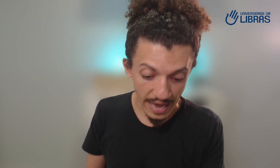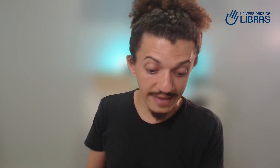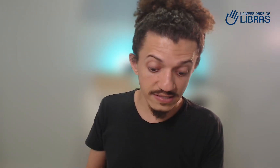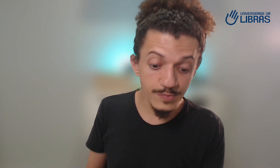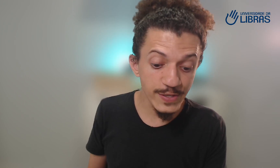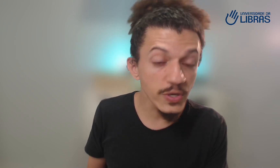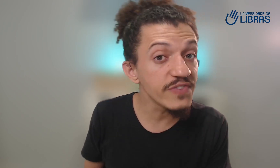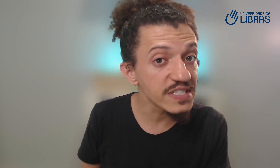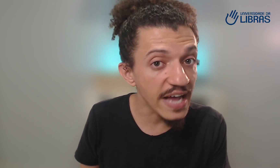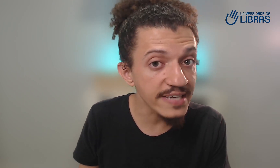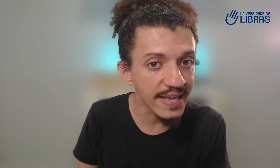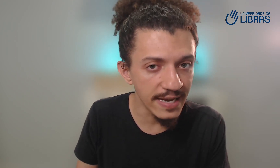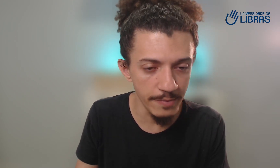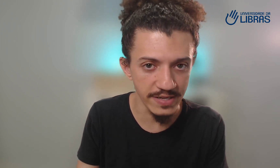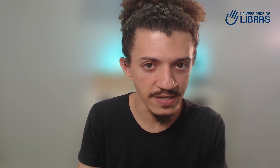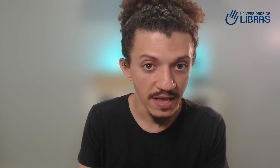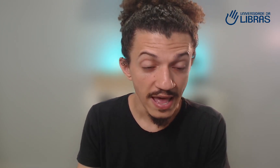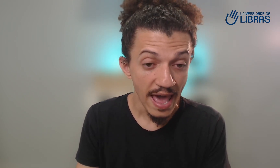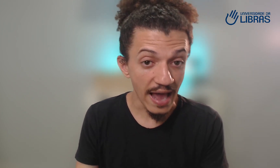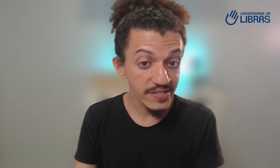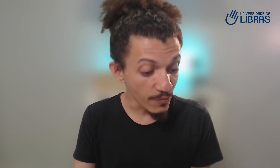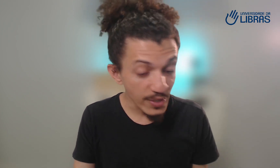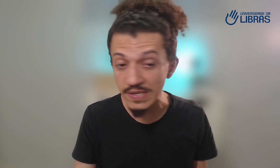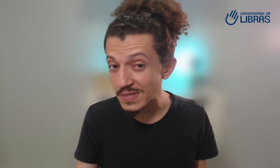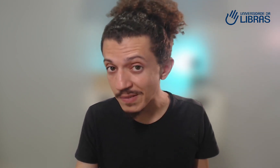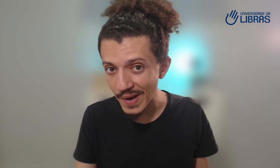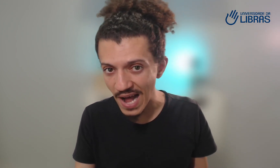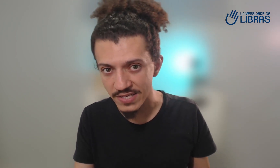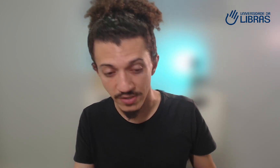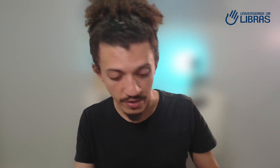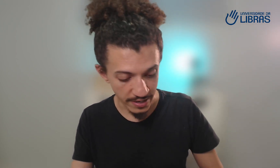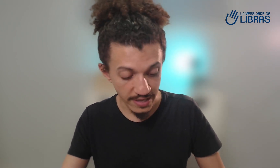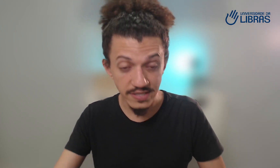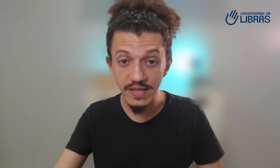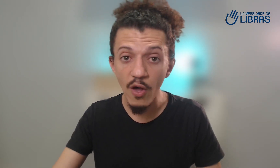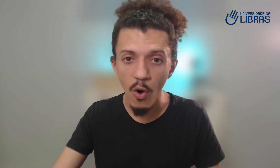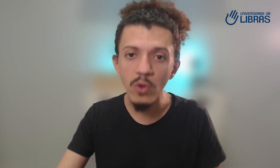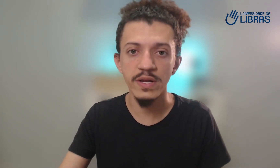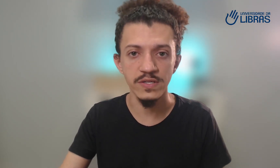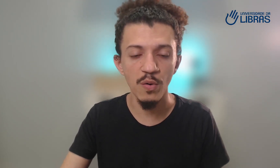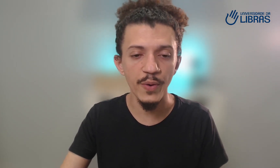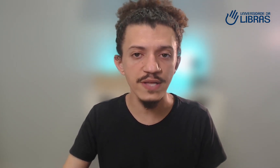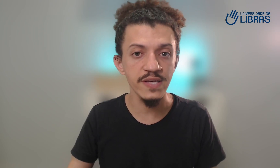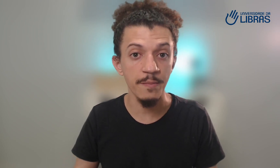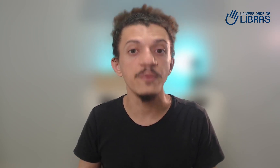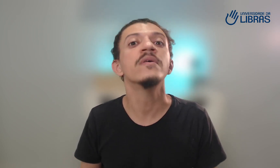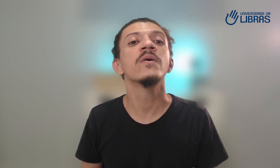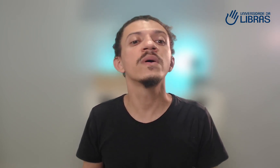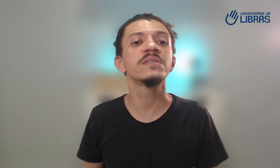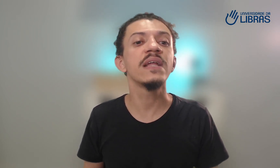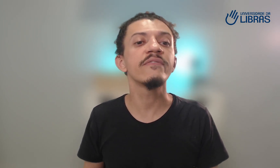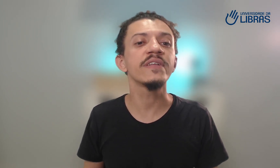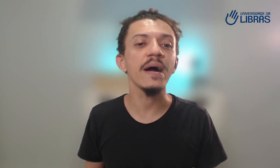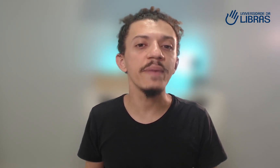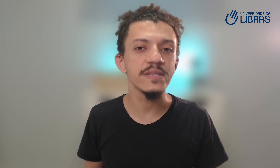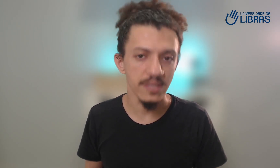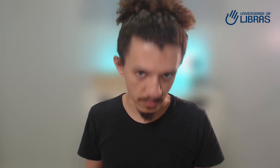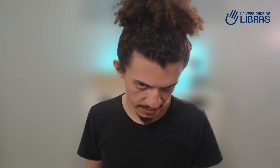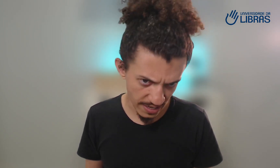as expressões faciais na Libras elas são muito simples e práticas. Agora, existem outras, como por exemplo, quando você levanta a cabeça, quando você